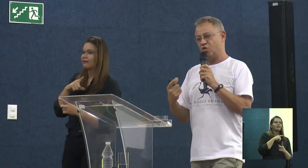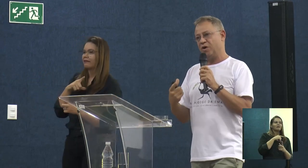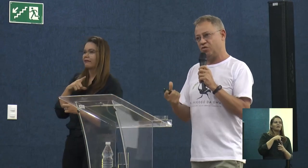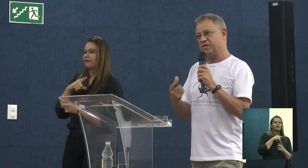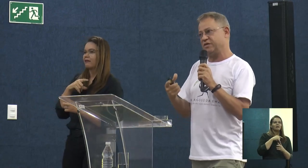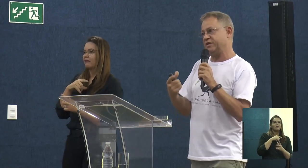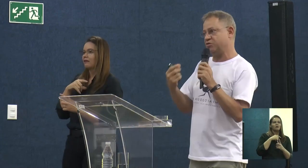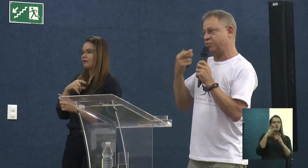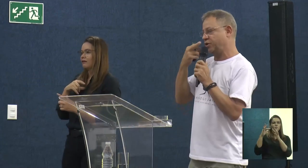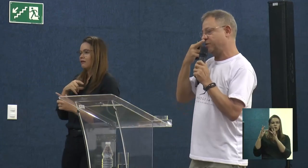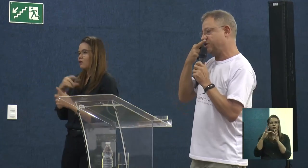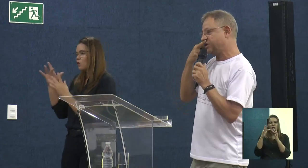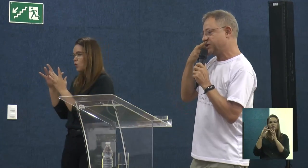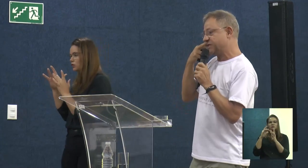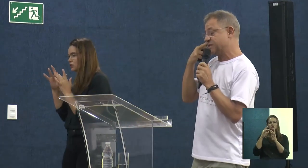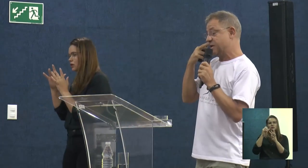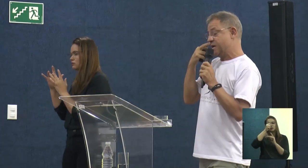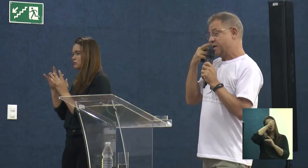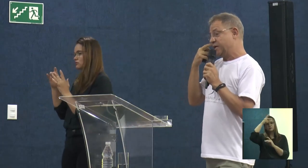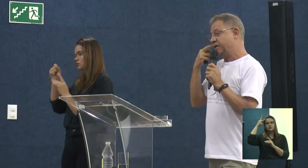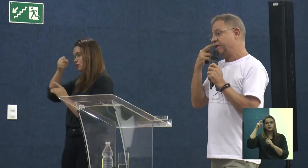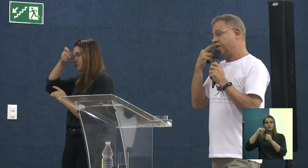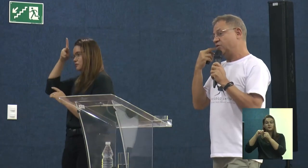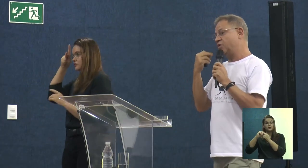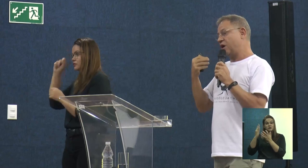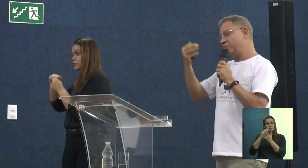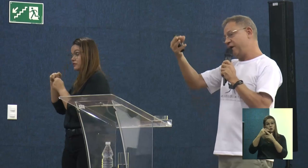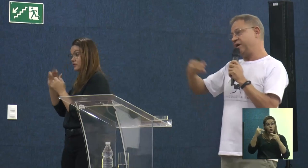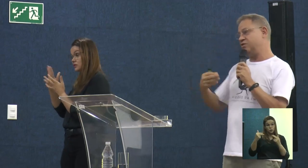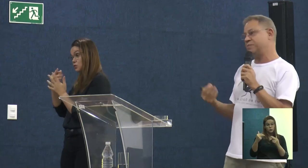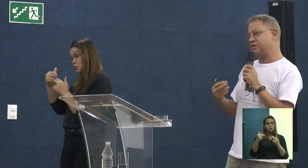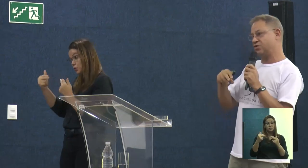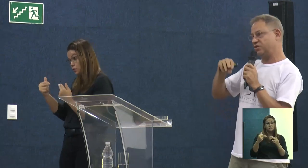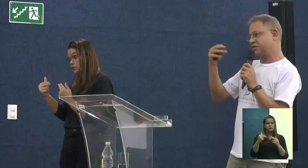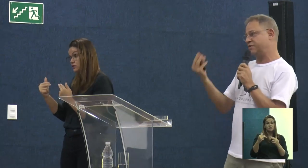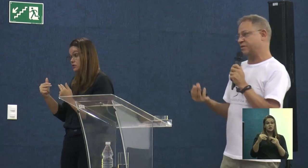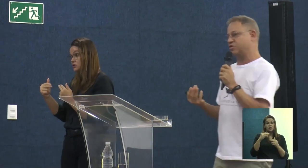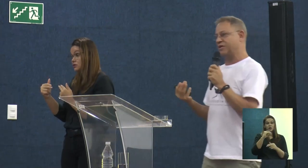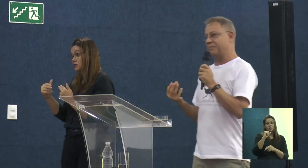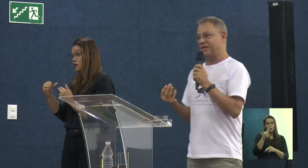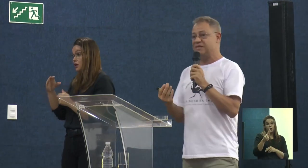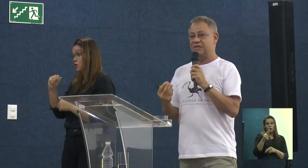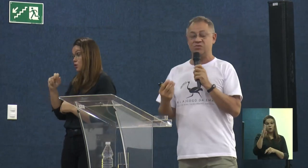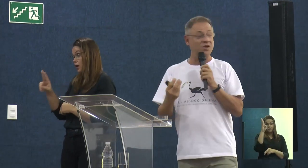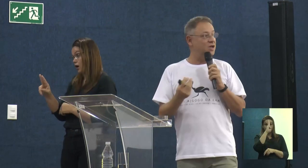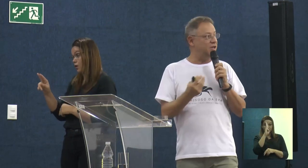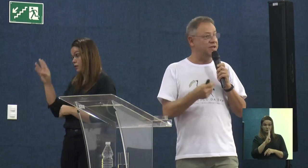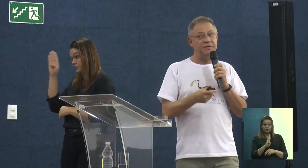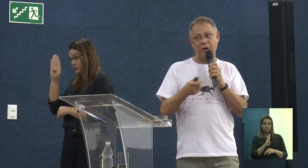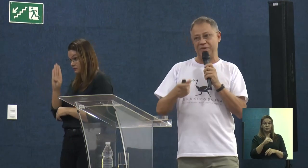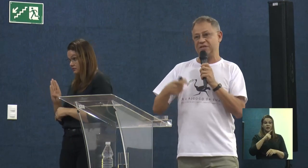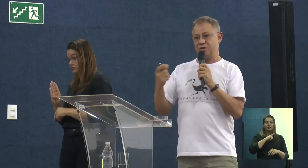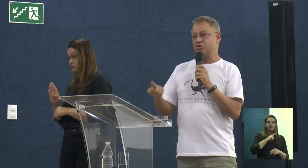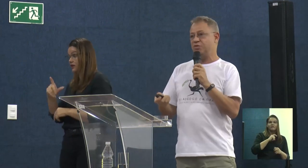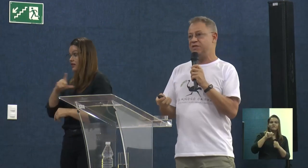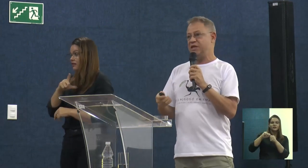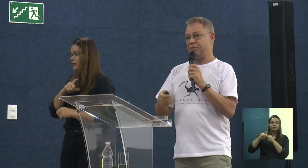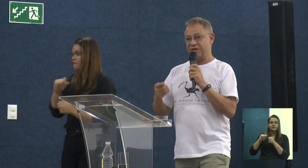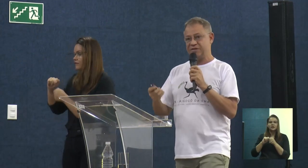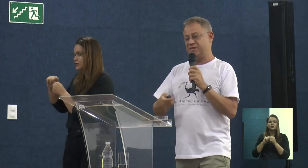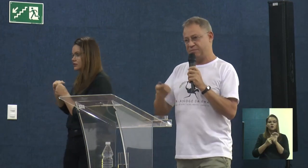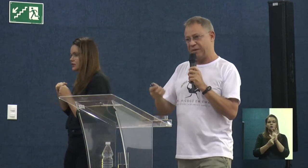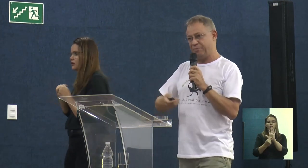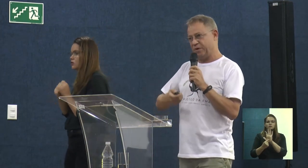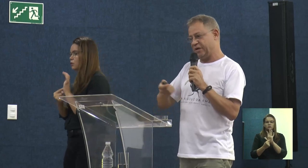alguma coisa em termos de programa de ATIS, e o CalBR nos passou, nós fizemos uma adaptação e apresentamos no